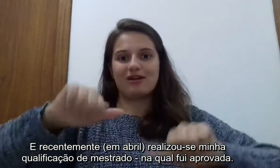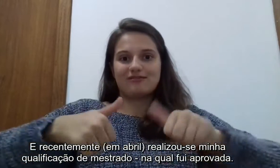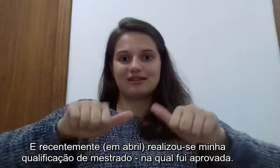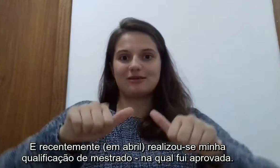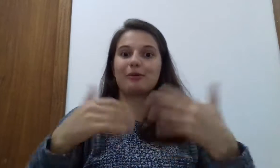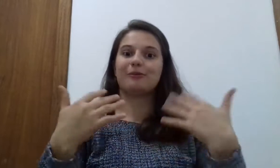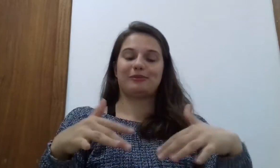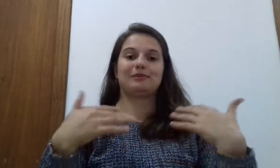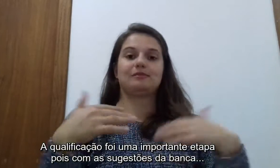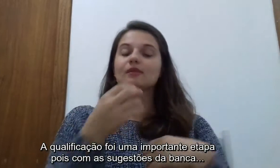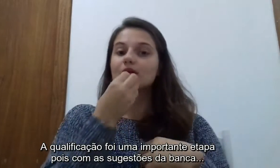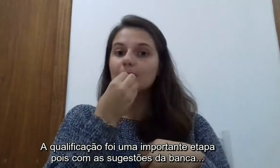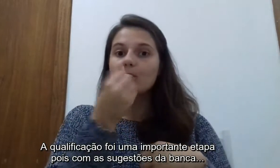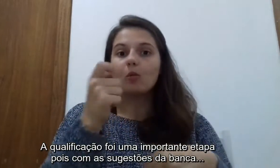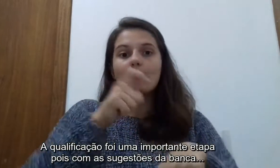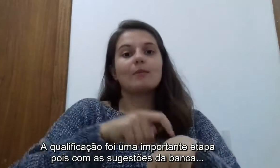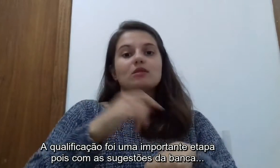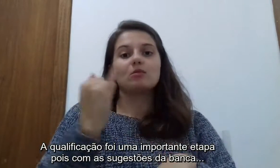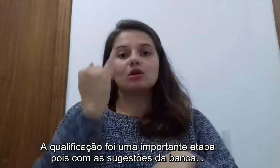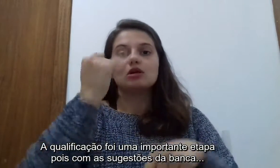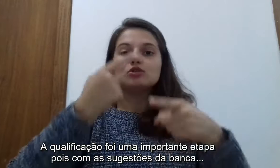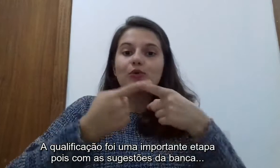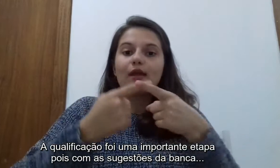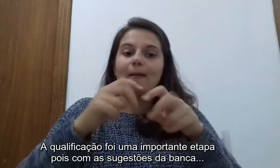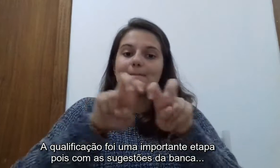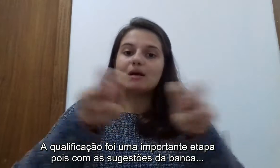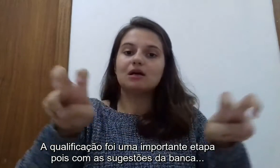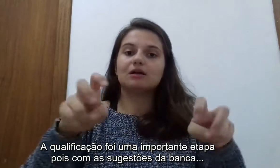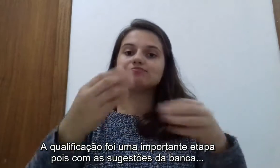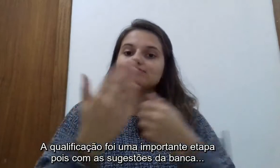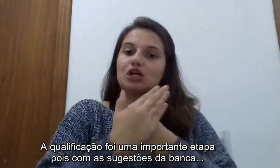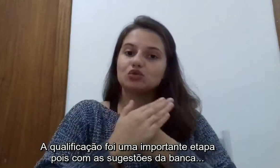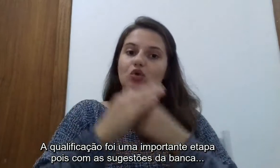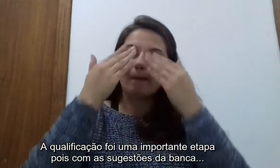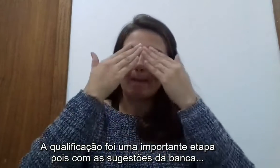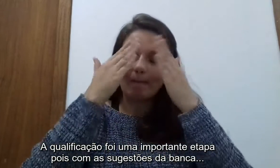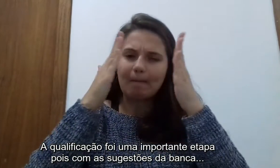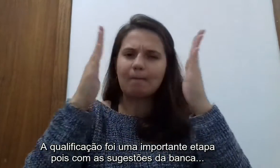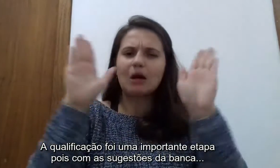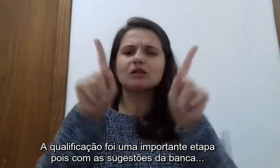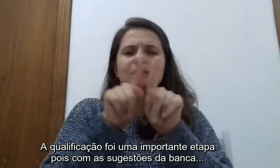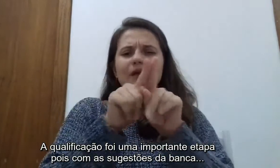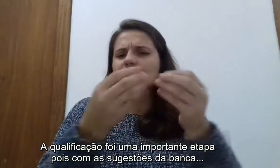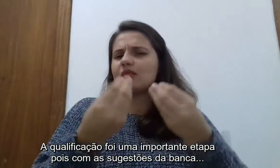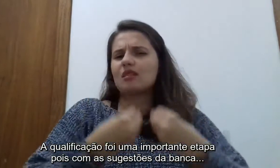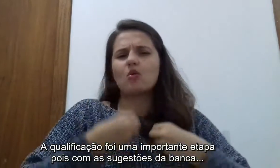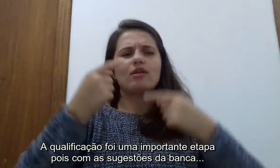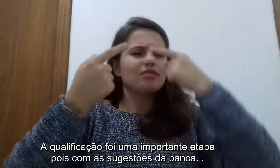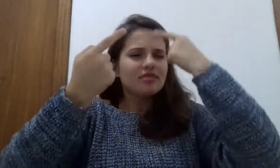A qualificação foi uma importante etapa, pois com as sugestões da banca, posso